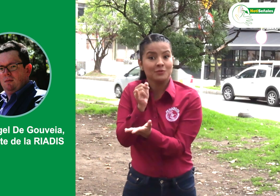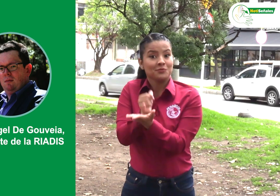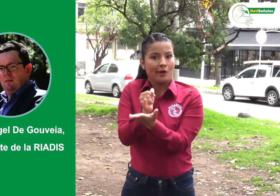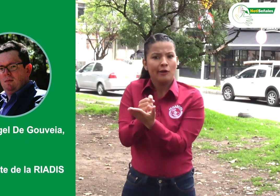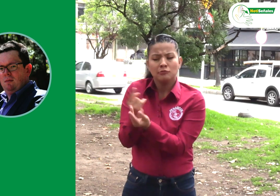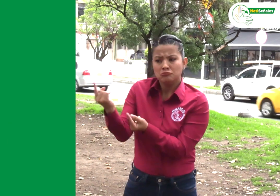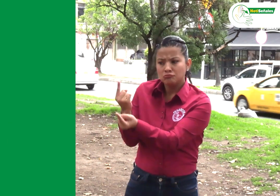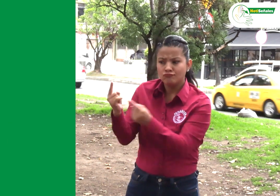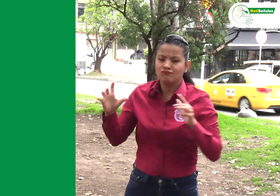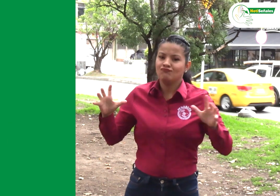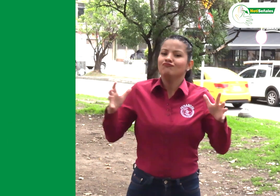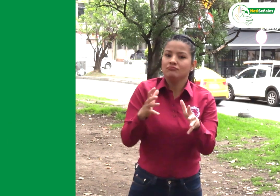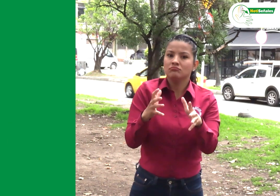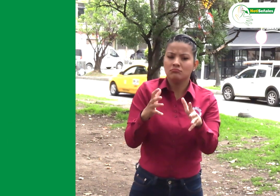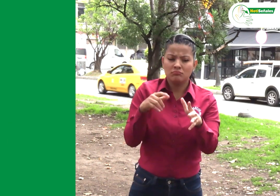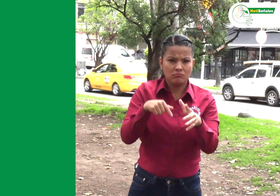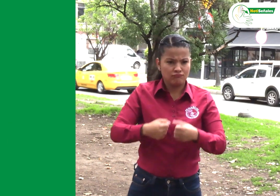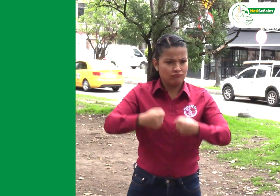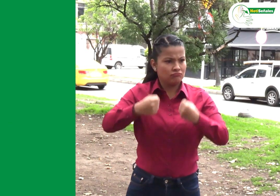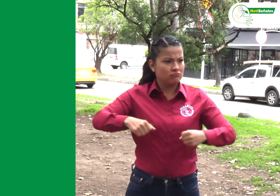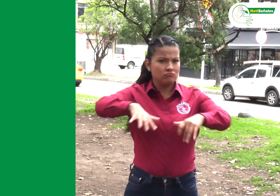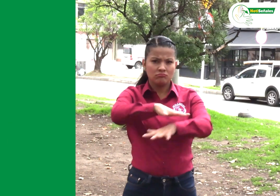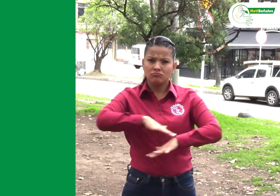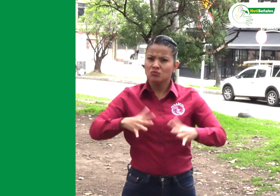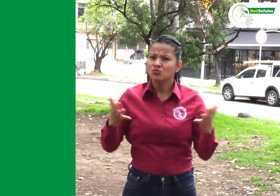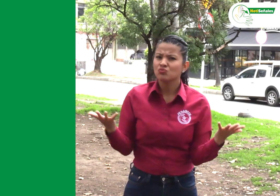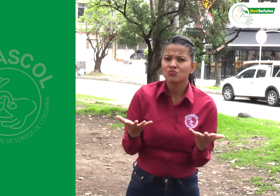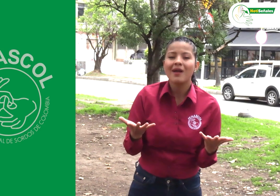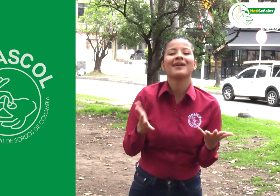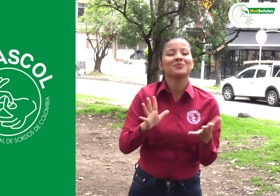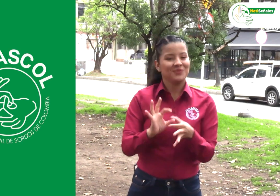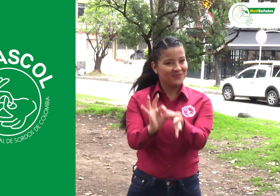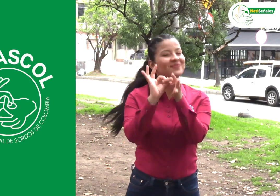y los miembros de la Junta Directiva en la sede de FENASCOL.